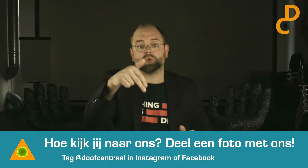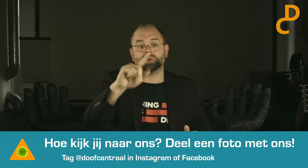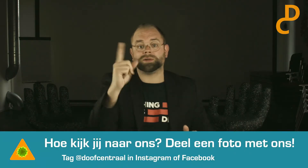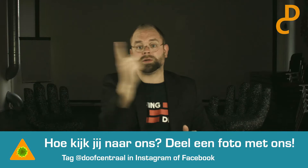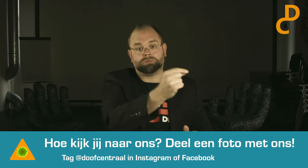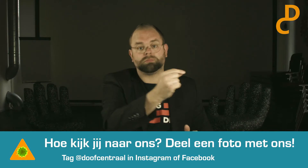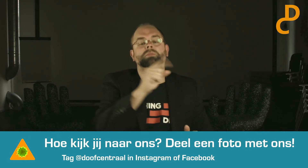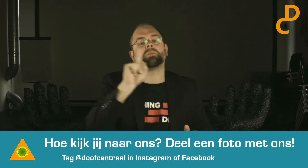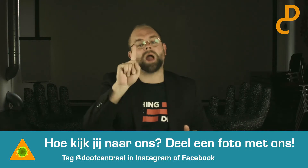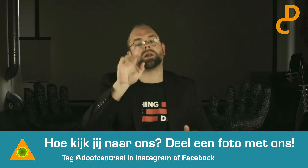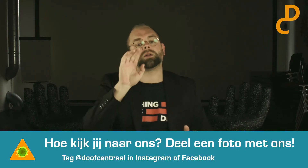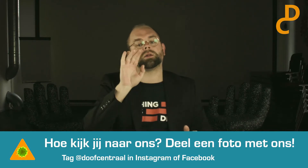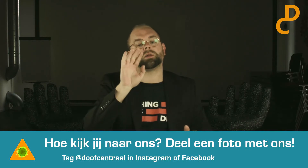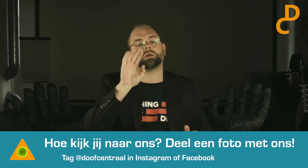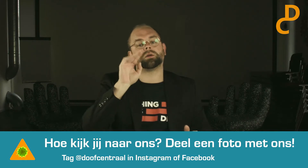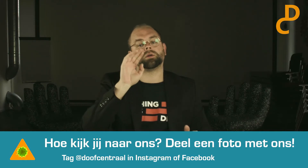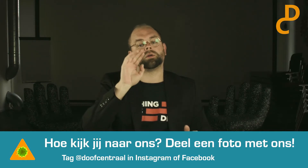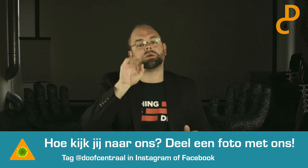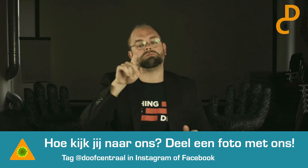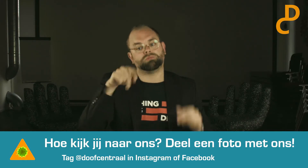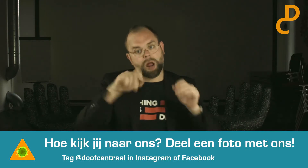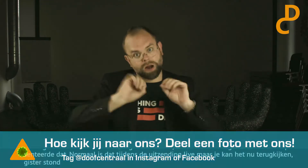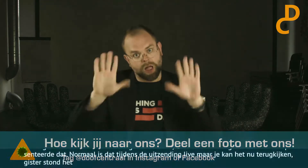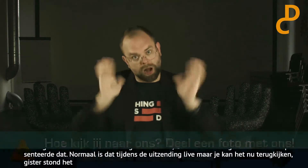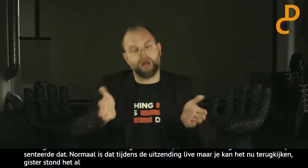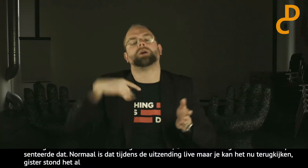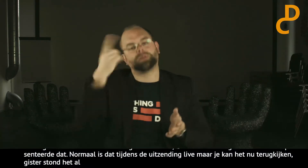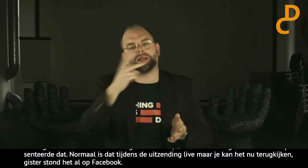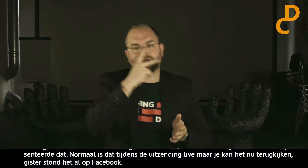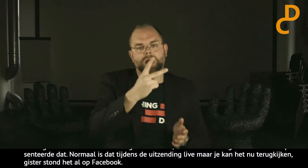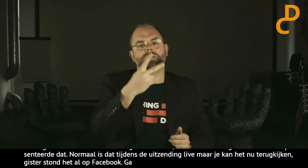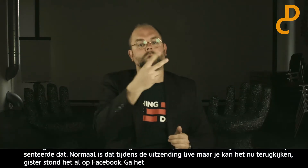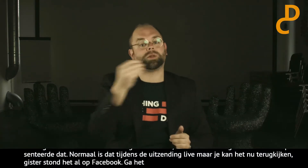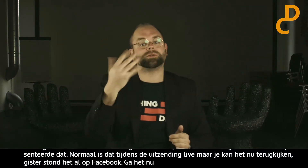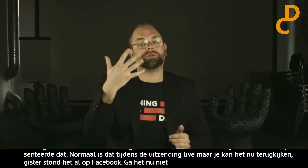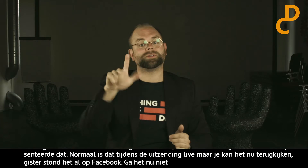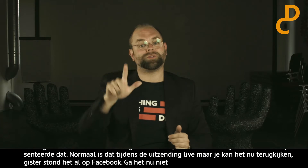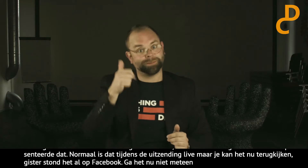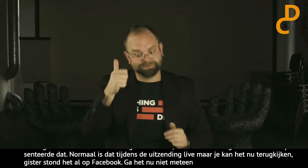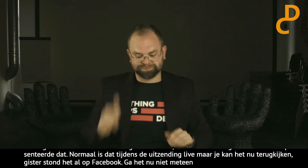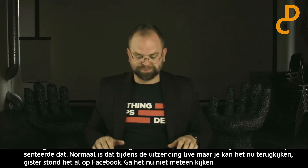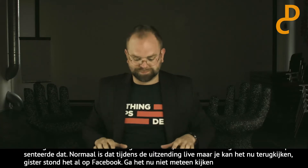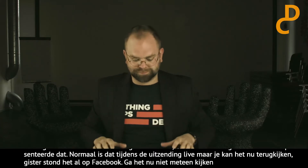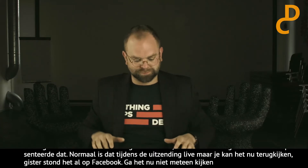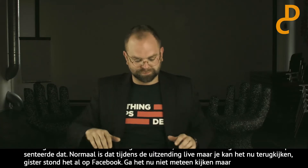Facebook. Ga alsjeblieft niet nu al meteen dat kijken, maar als deze uitzending klaar is, ga dan pas kijken. Aflevering